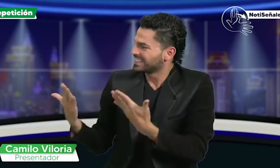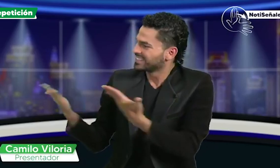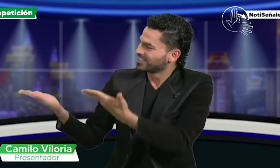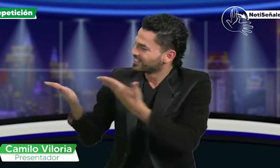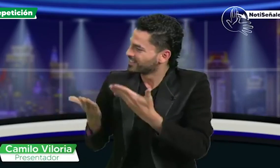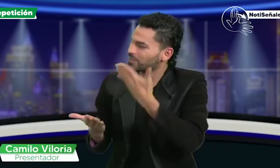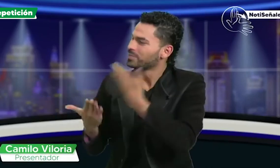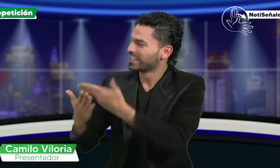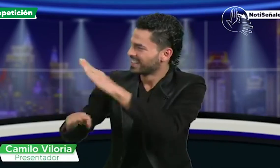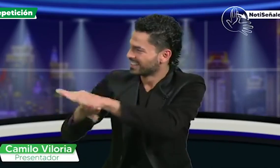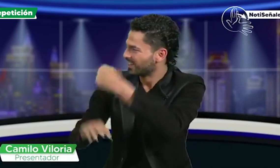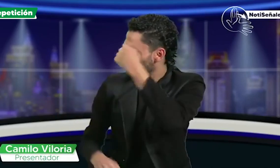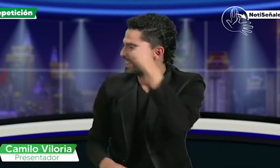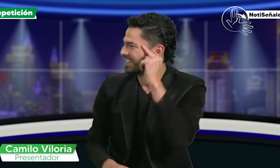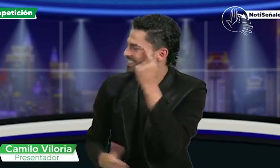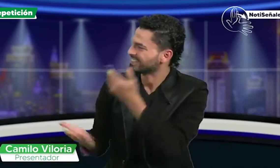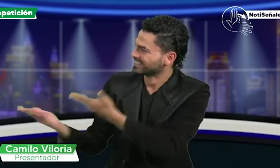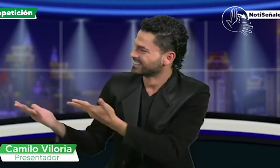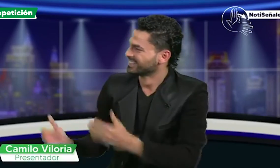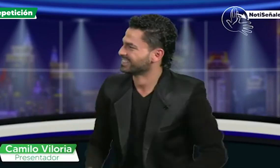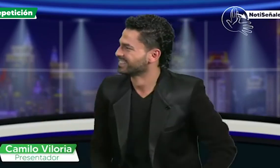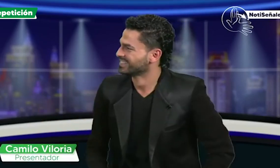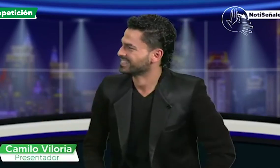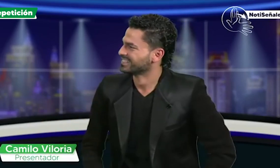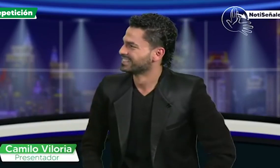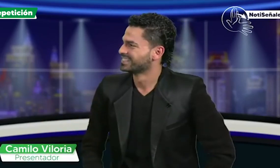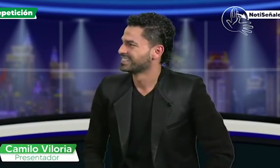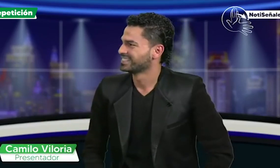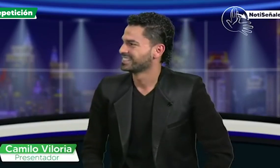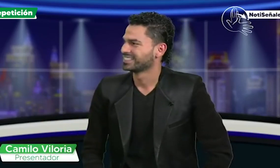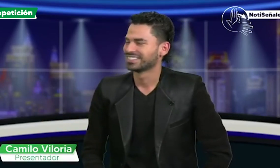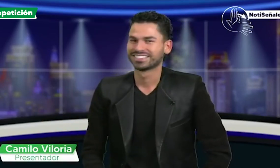voy a saludar a Buenas Tardes, Paula. Adelante.